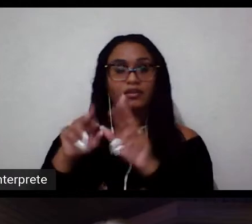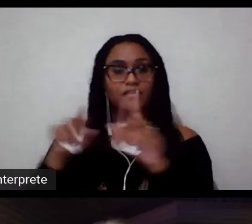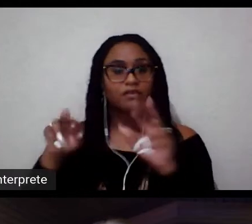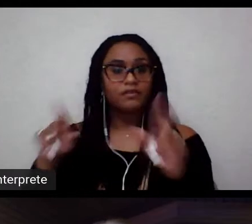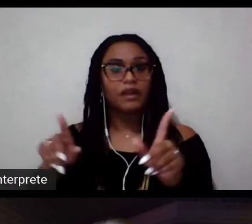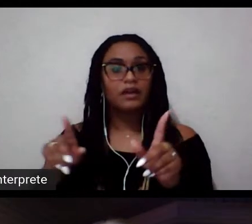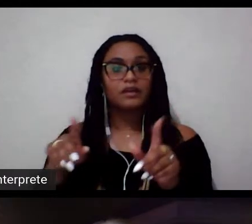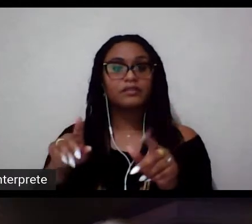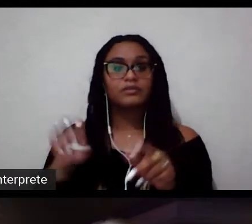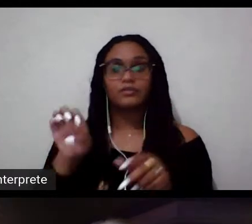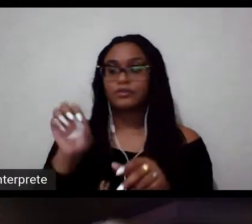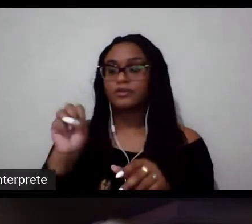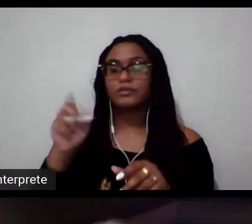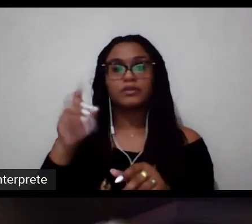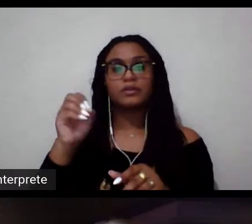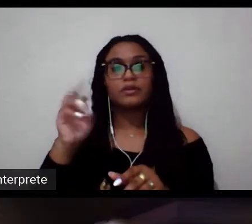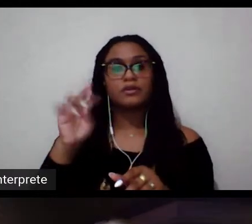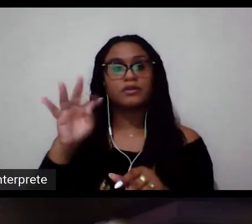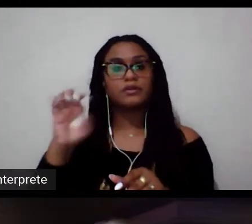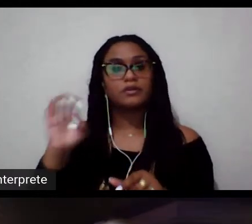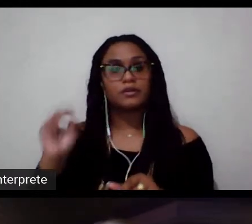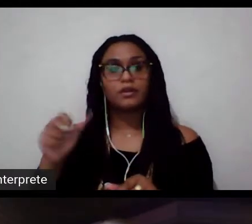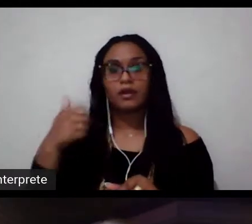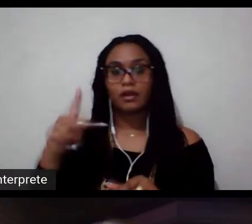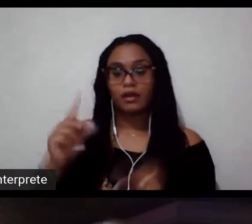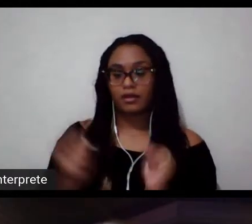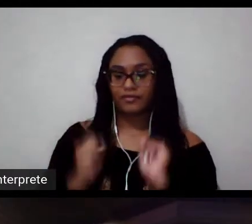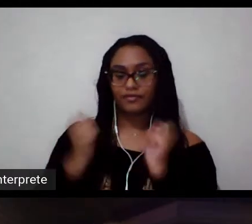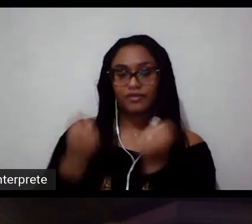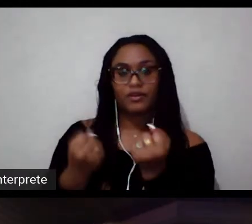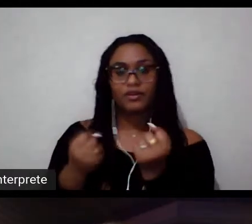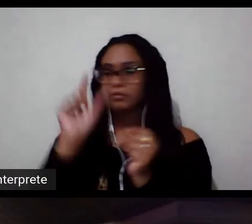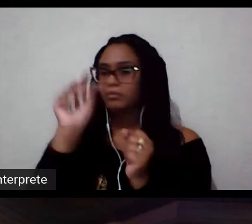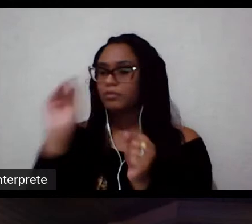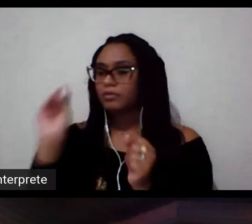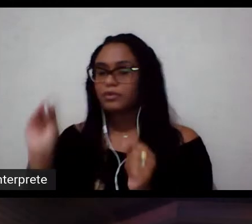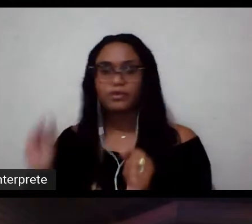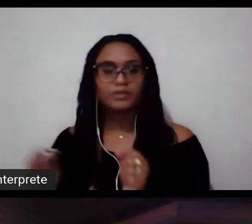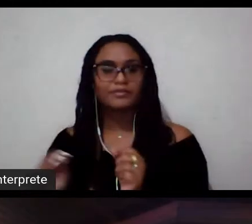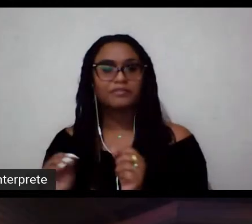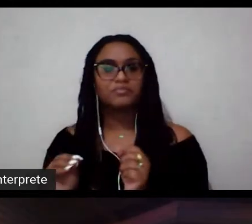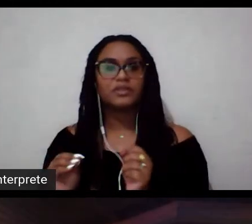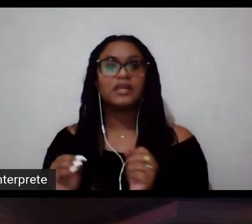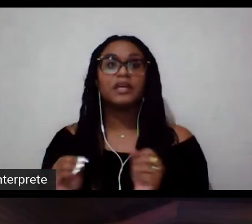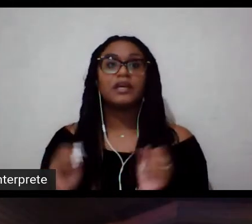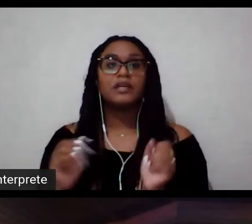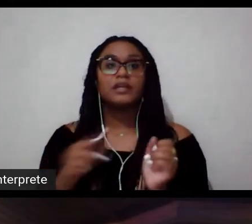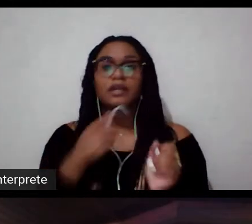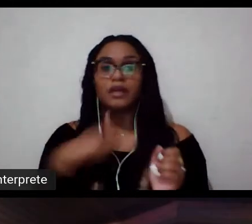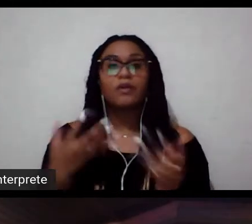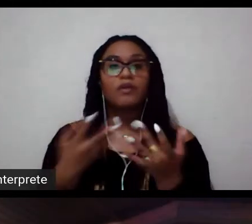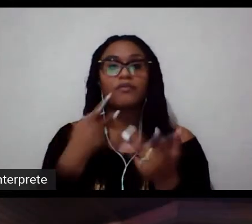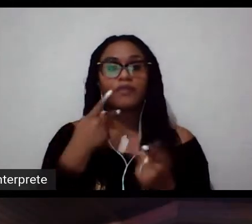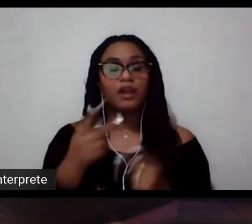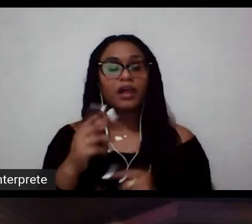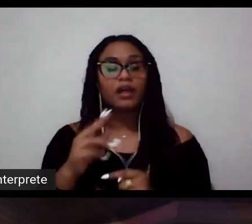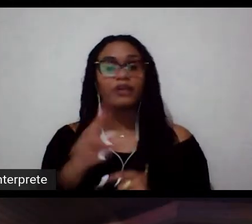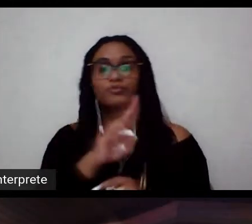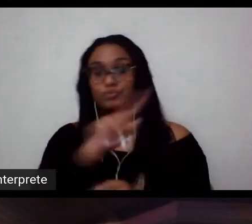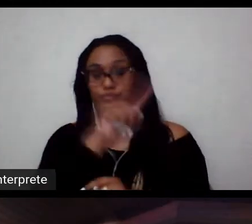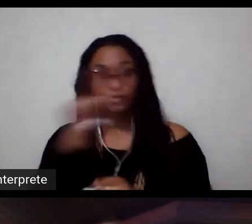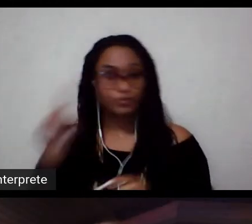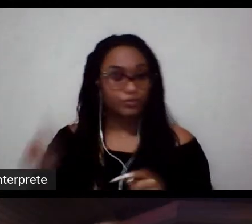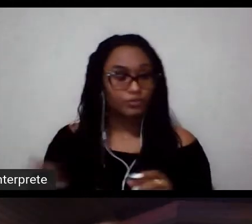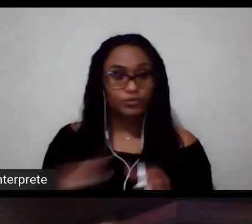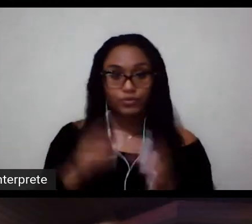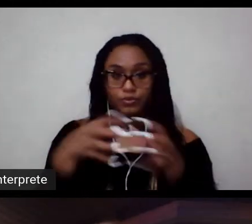visibilizadas. Então, gostaria de dizer que, em nome dessas mulheres que hoje compõem a mesa, a gente reconhece que há um grupo enorme